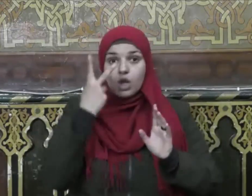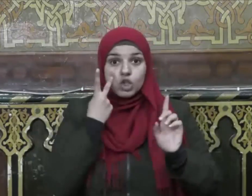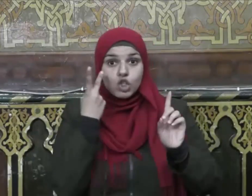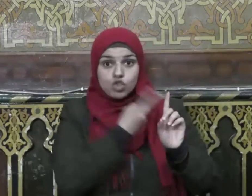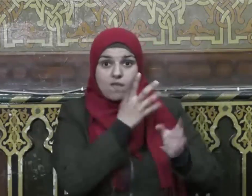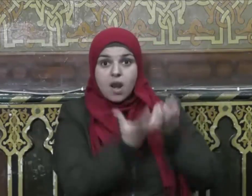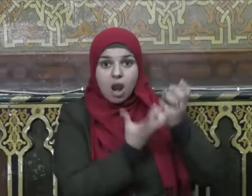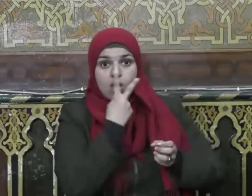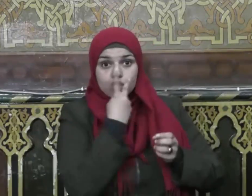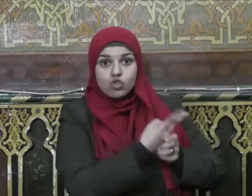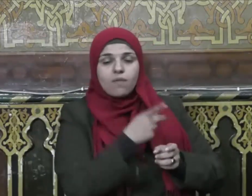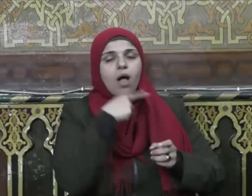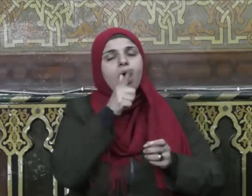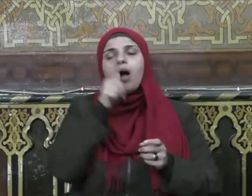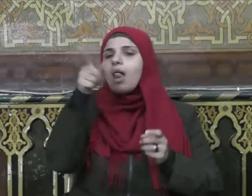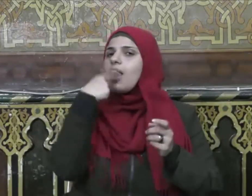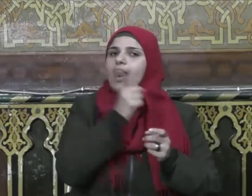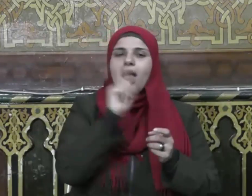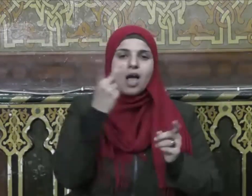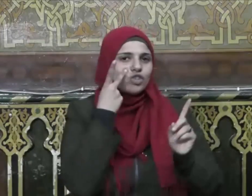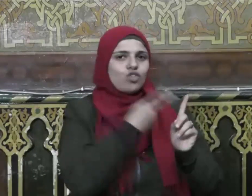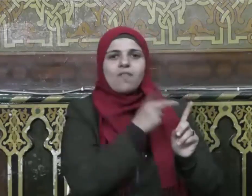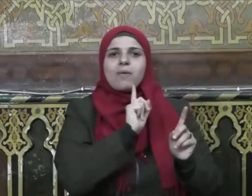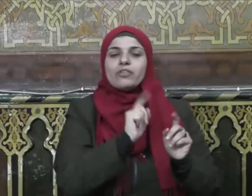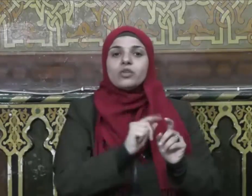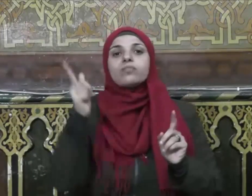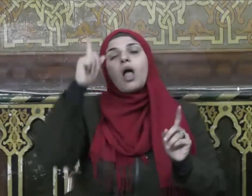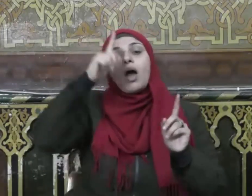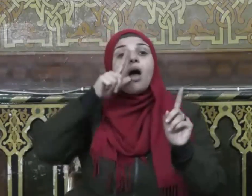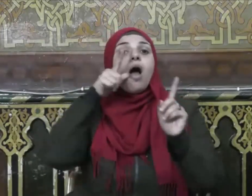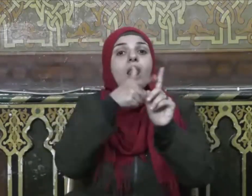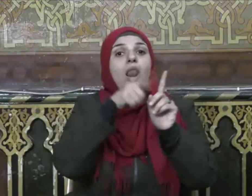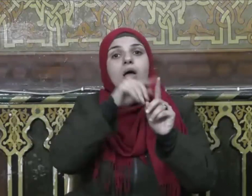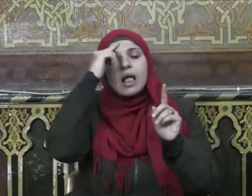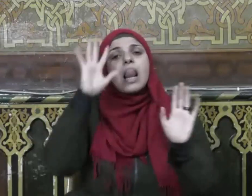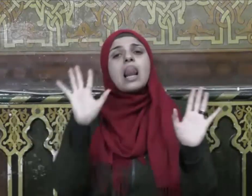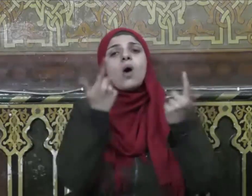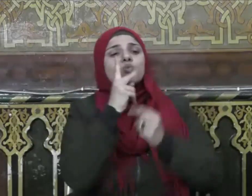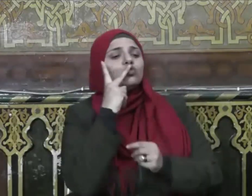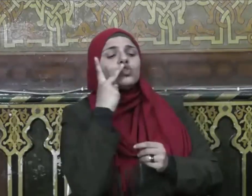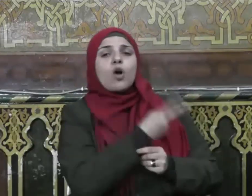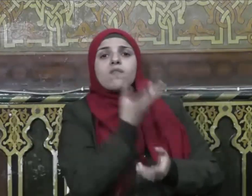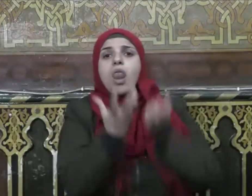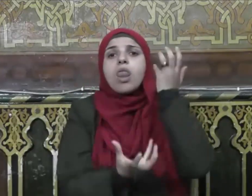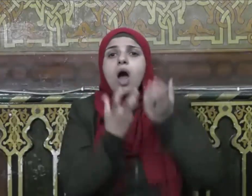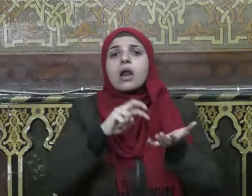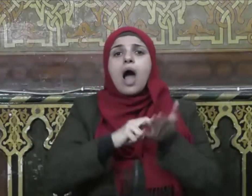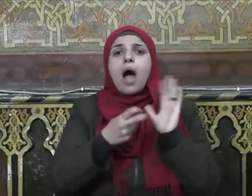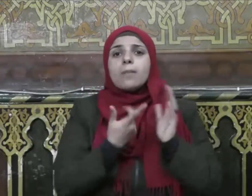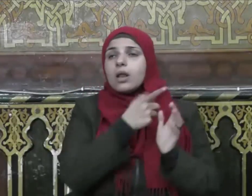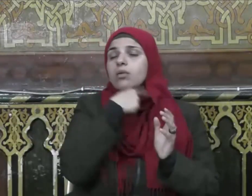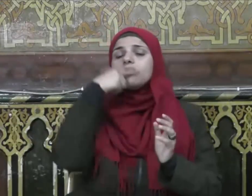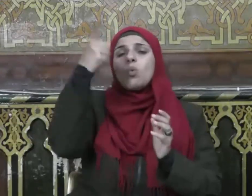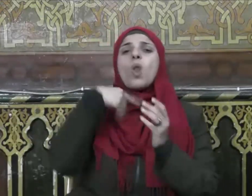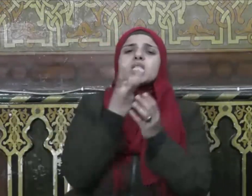قالوا لا قال فكيف لو رأوا ناري قالوا ويستغفرونك